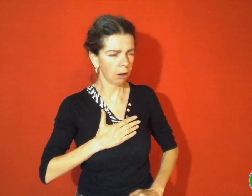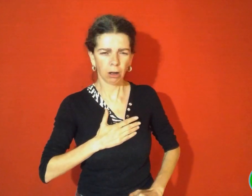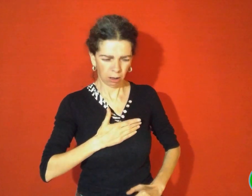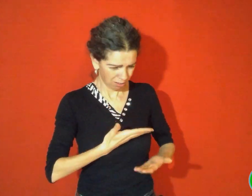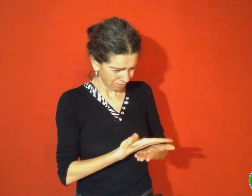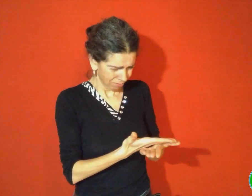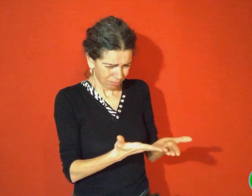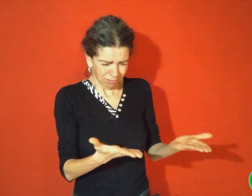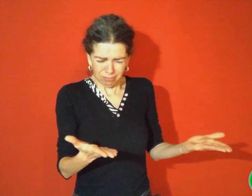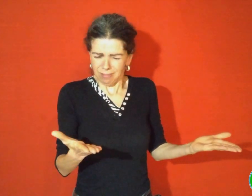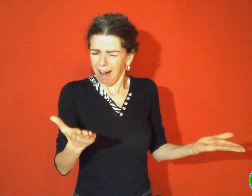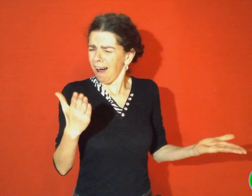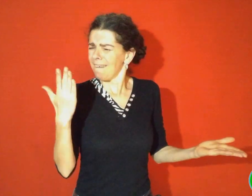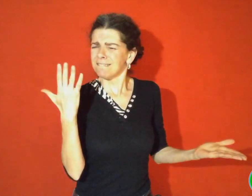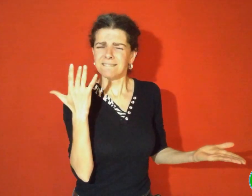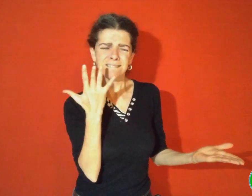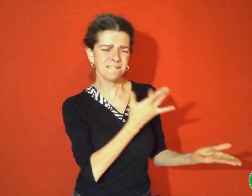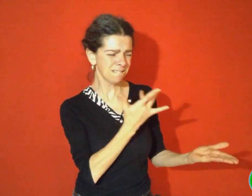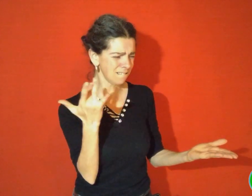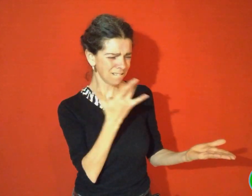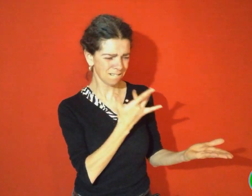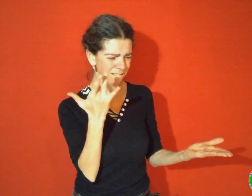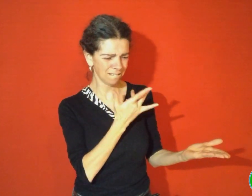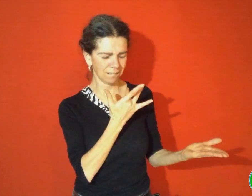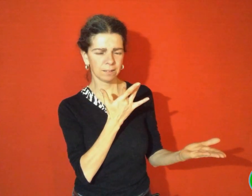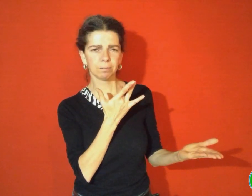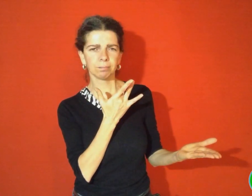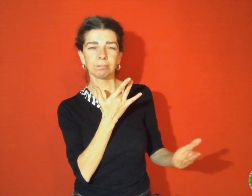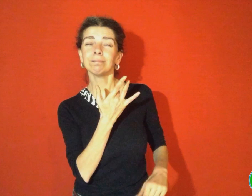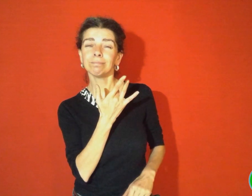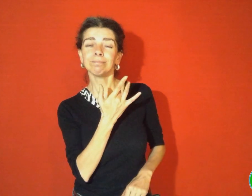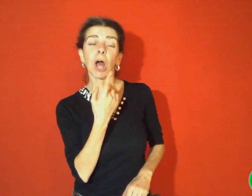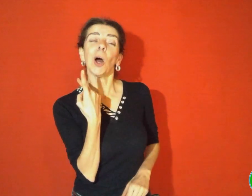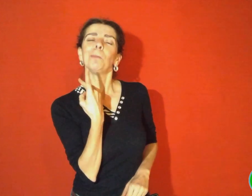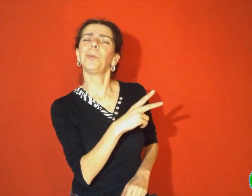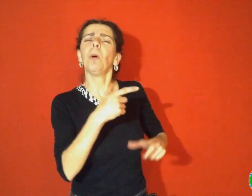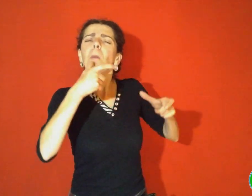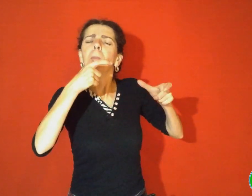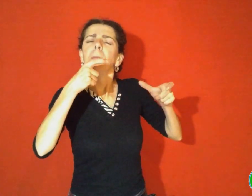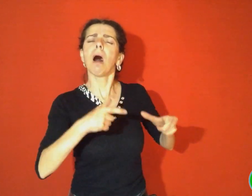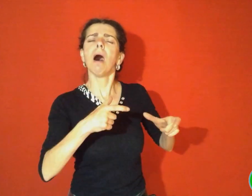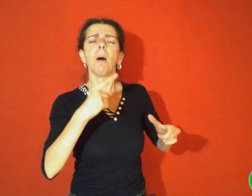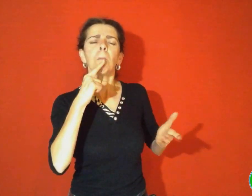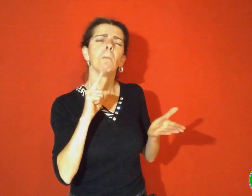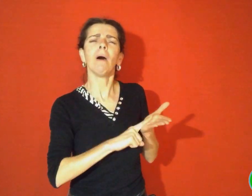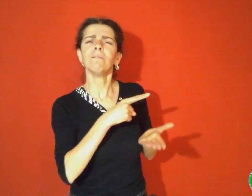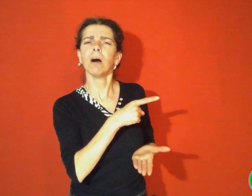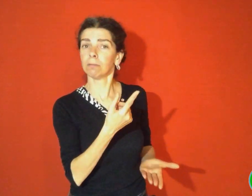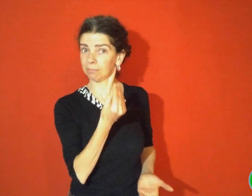Il était tellement enchanté de ce festin qu'il ne pensait même plus à se régaler de son plat favori, les petits